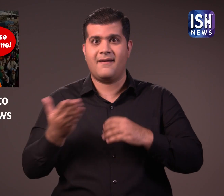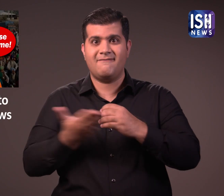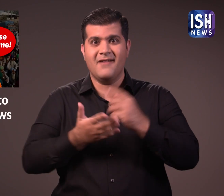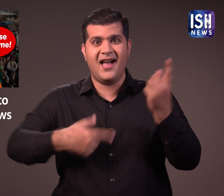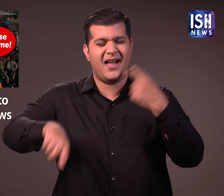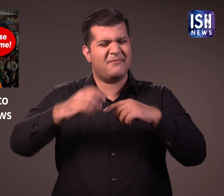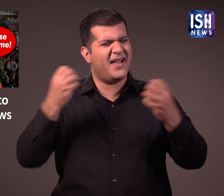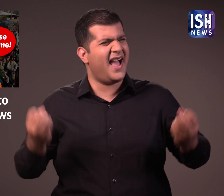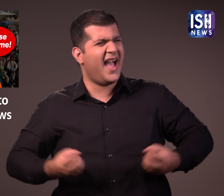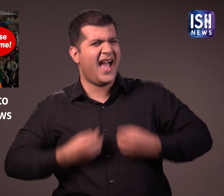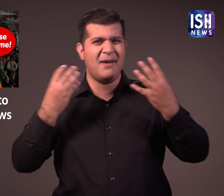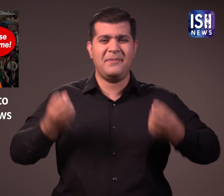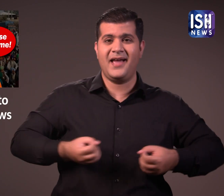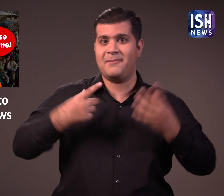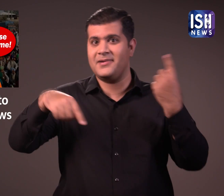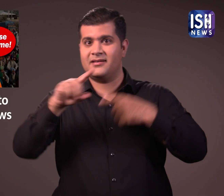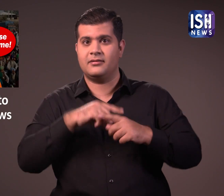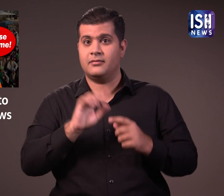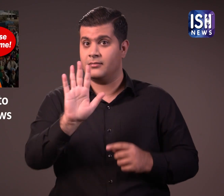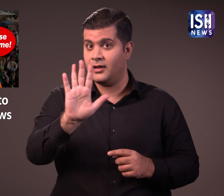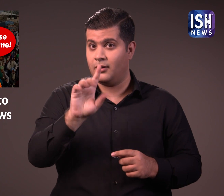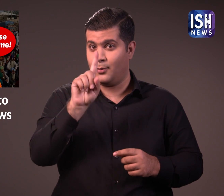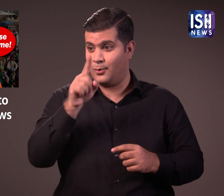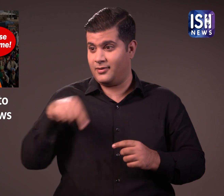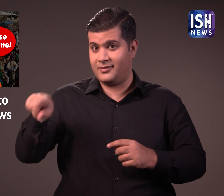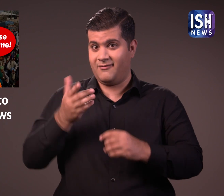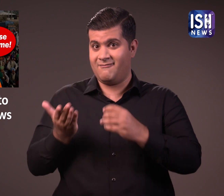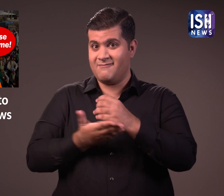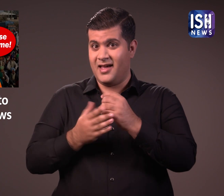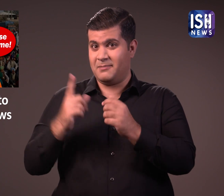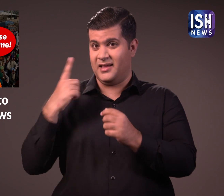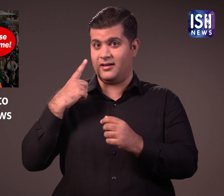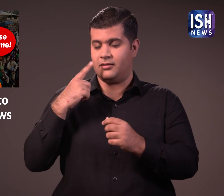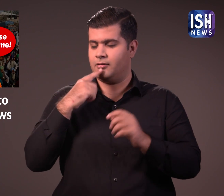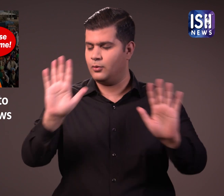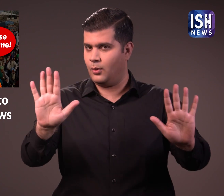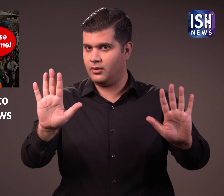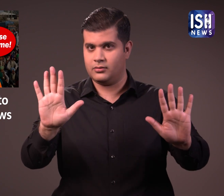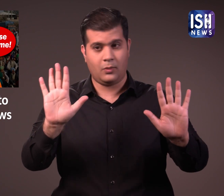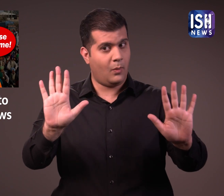किसान बहुत खुश हुए लेकिन एक किसान नेता ने कहा कि वे तब तक धरना नहीं रोकेंगे